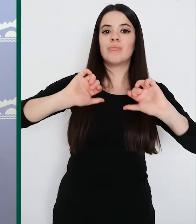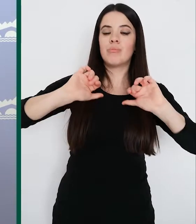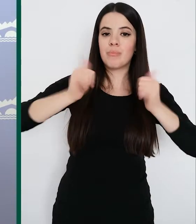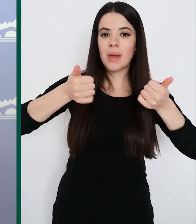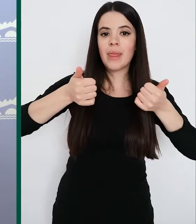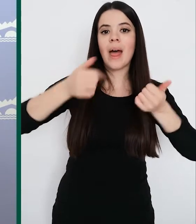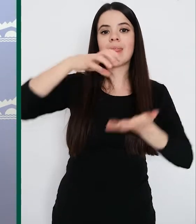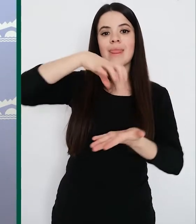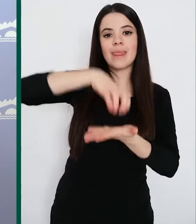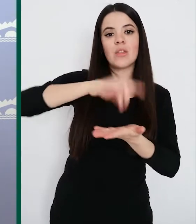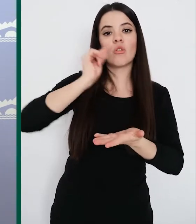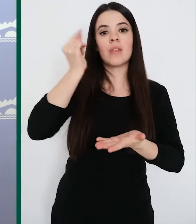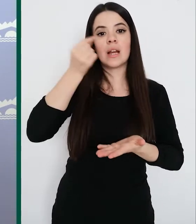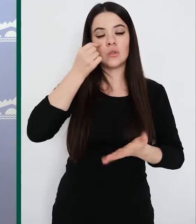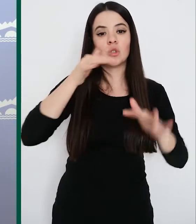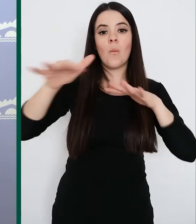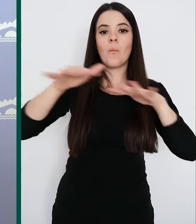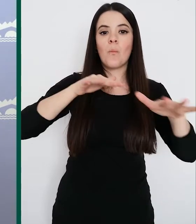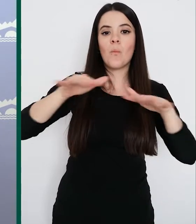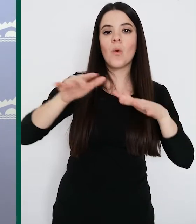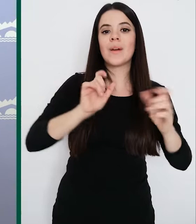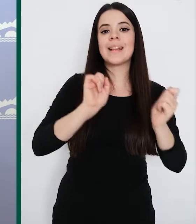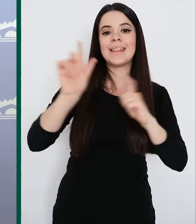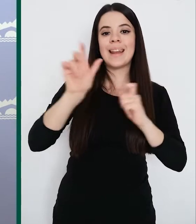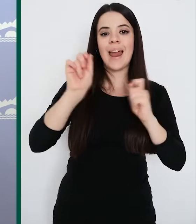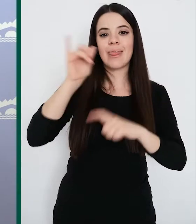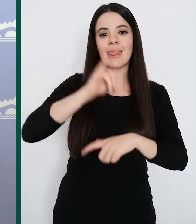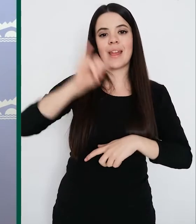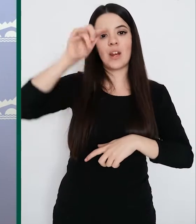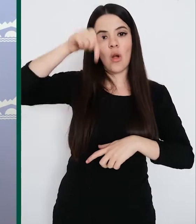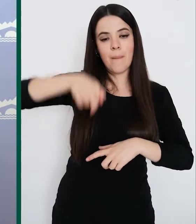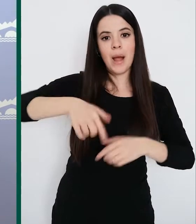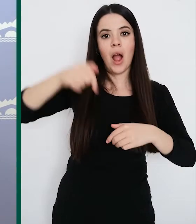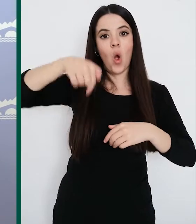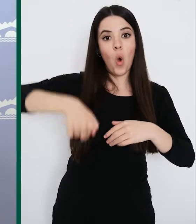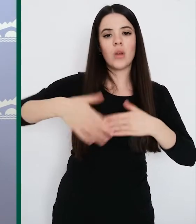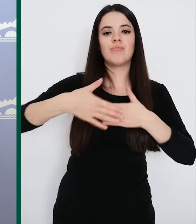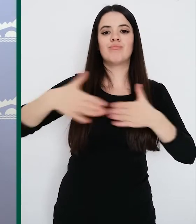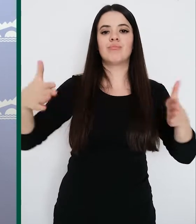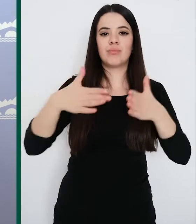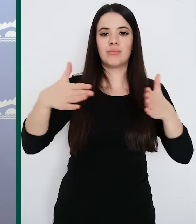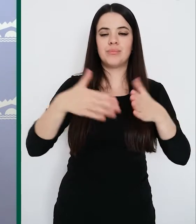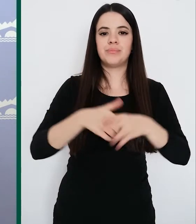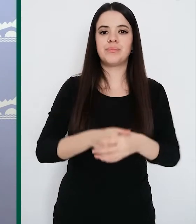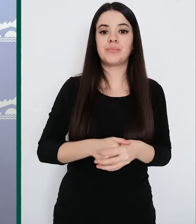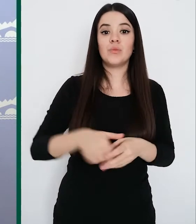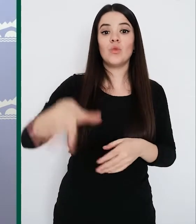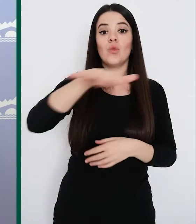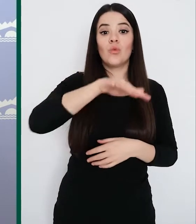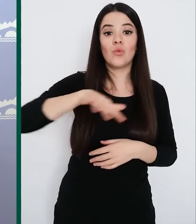el centro de diagnóstico móvil itinerante en La Rioja Baja. Estará hoy en Arnedo y mañana